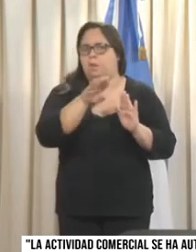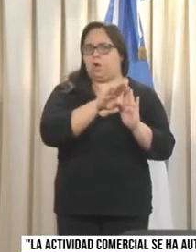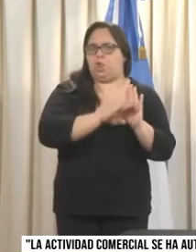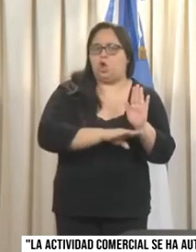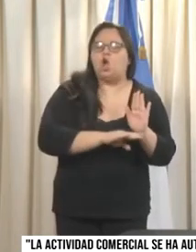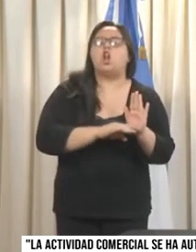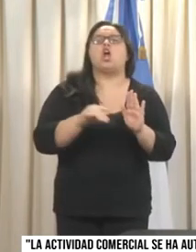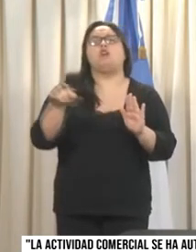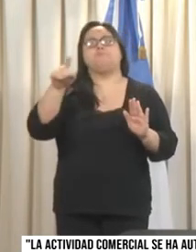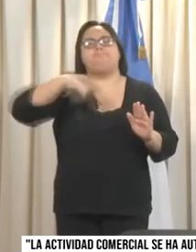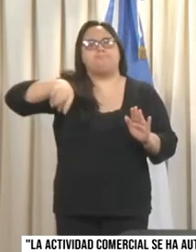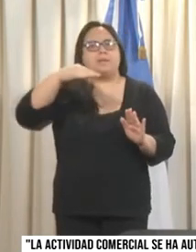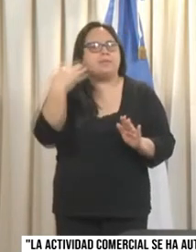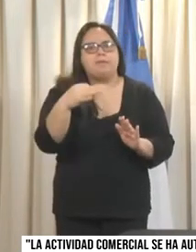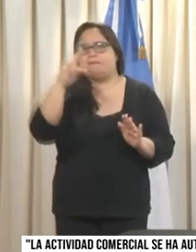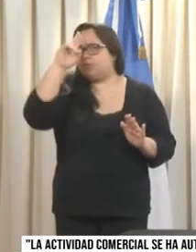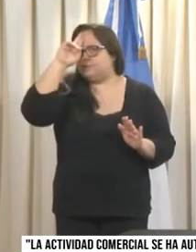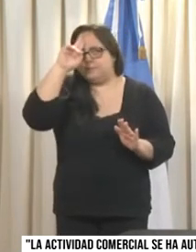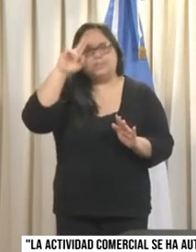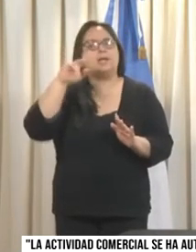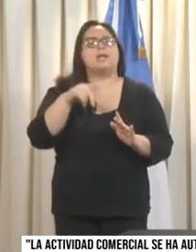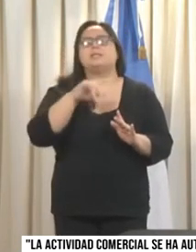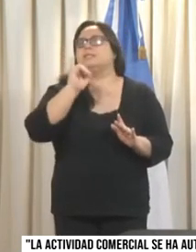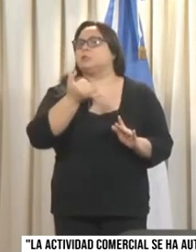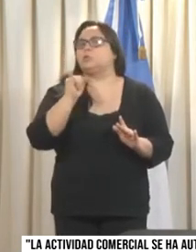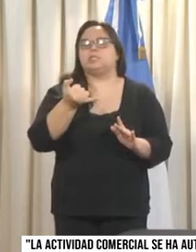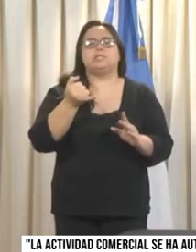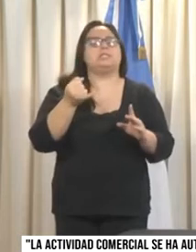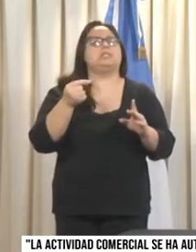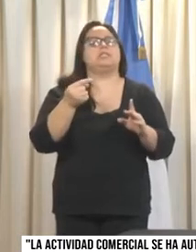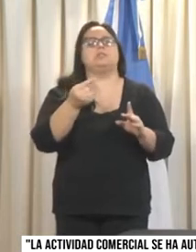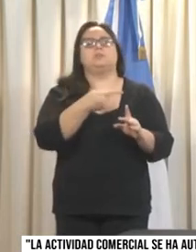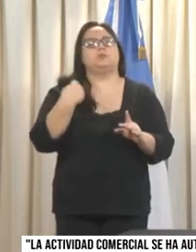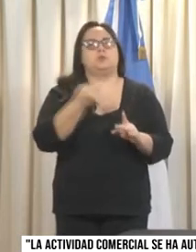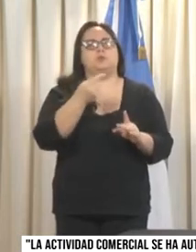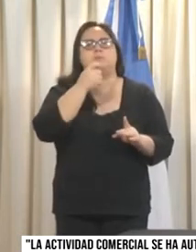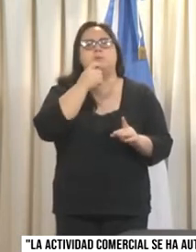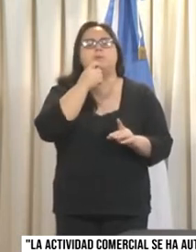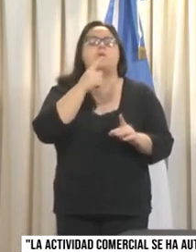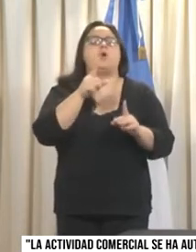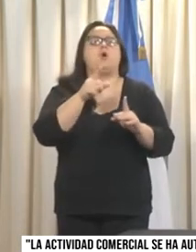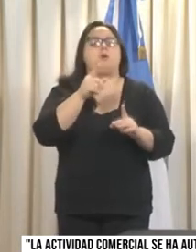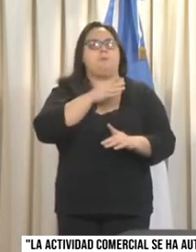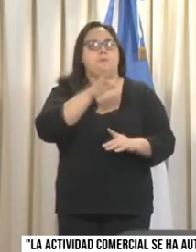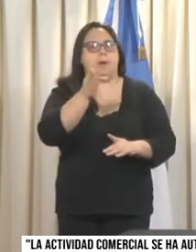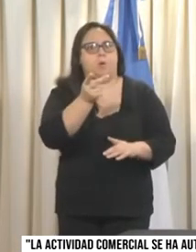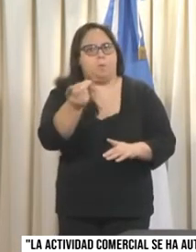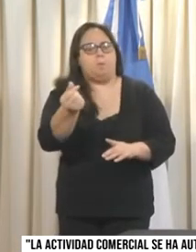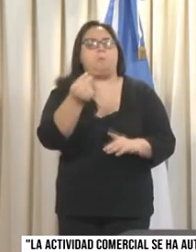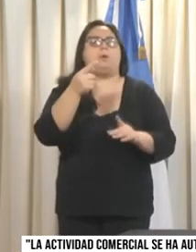medidas de seguridad, garantizar el aislamiento de las personas, el distanciamiento social,